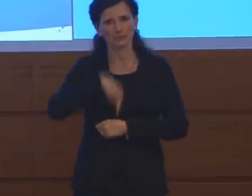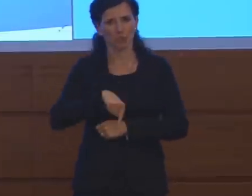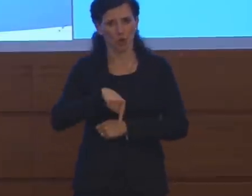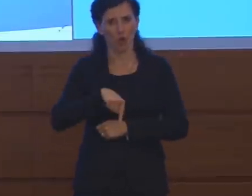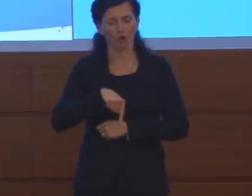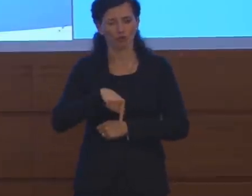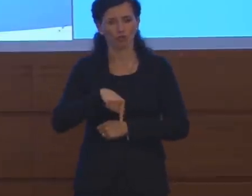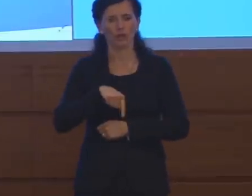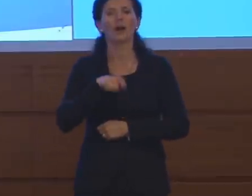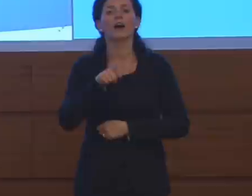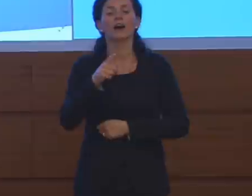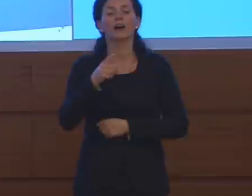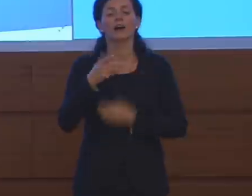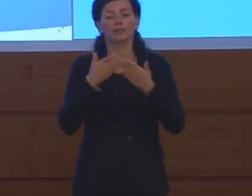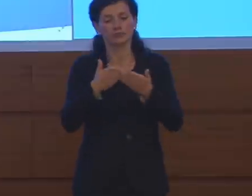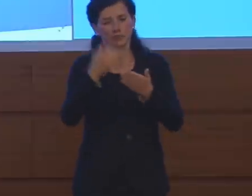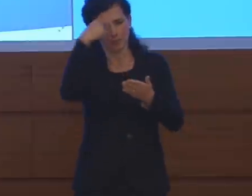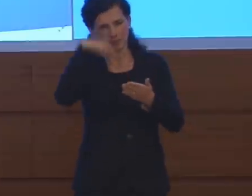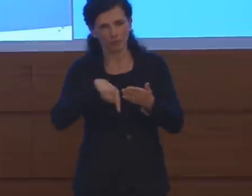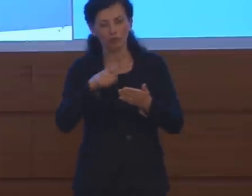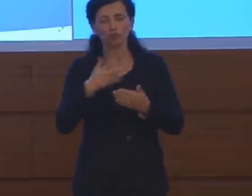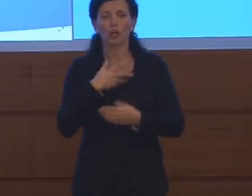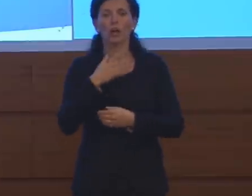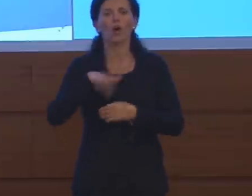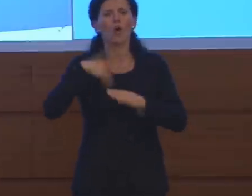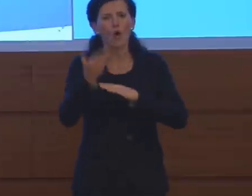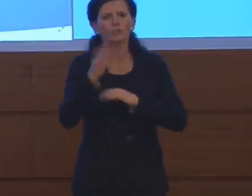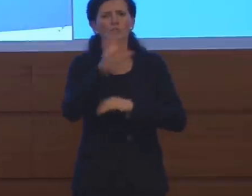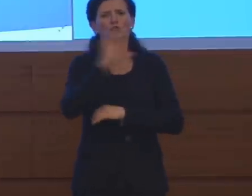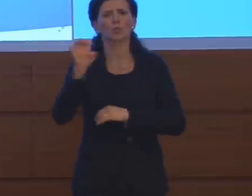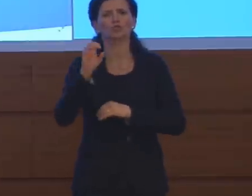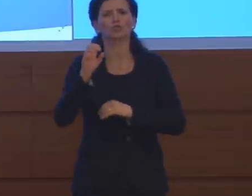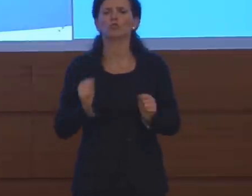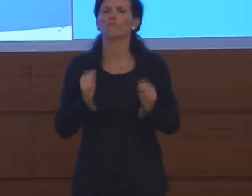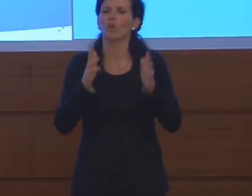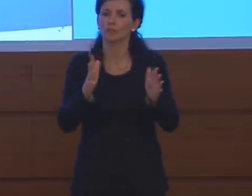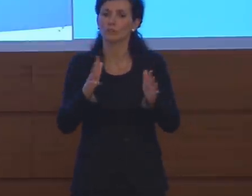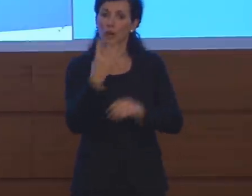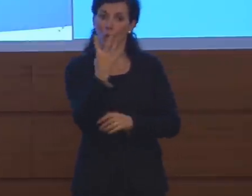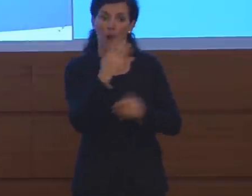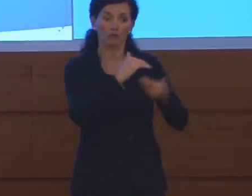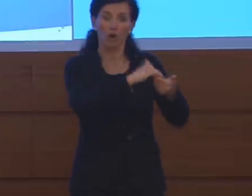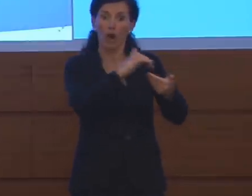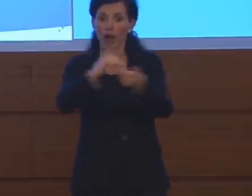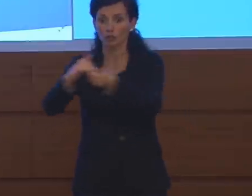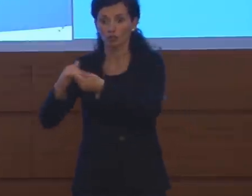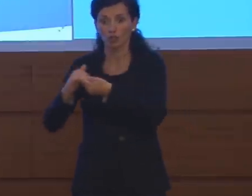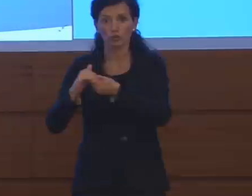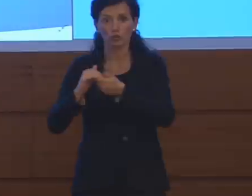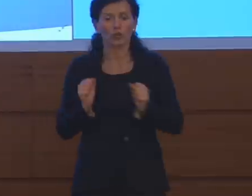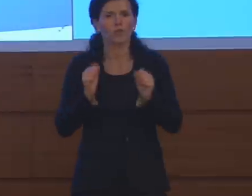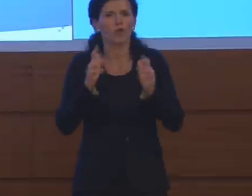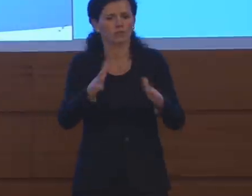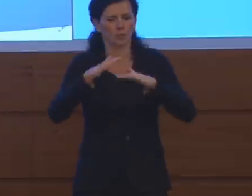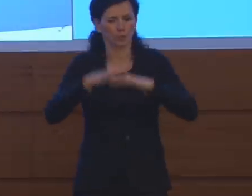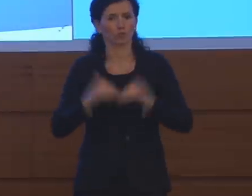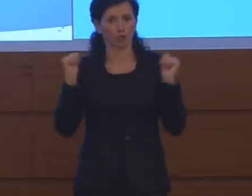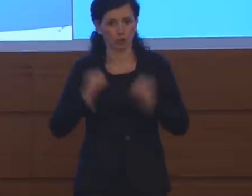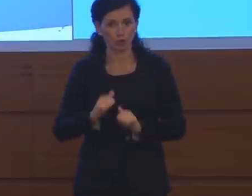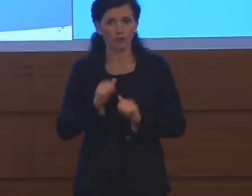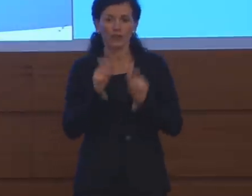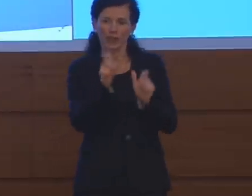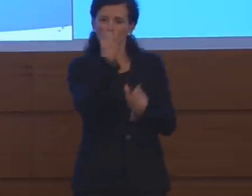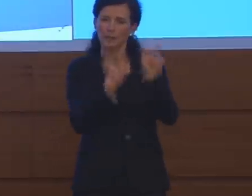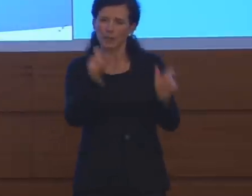oltre 500 volontari di quattro associazioni di volontariato di protezione civile, di psicologi dell